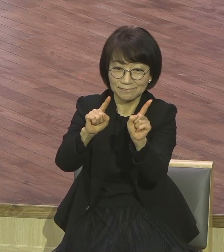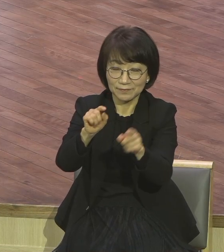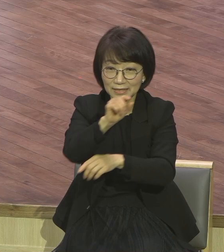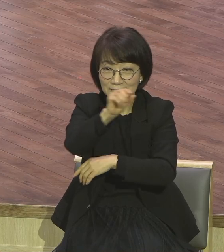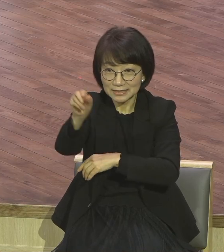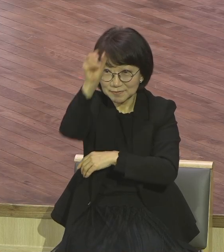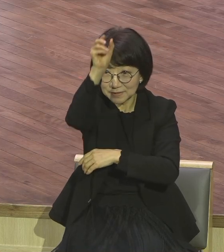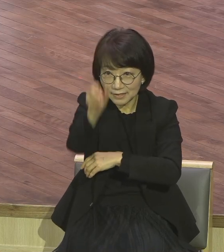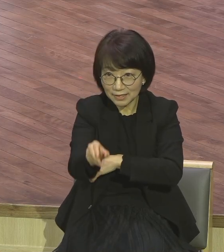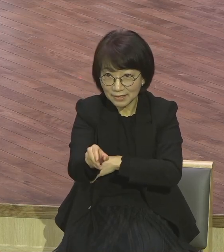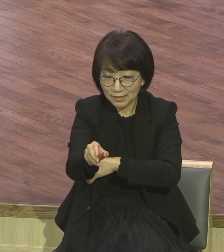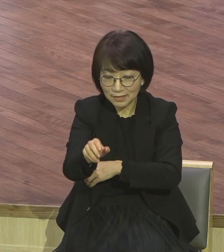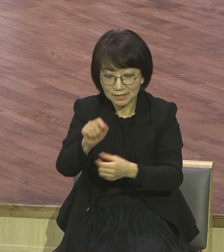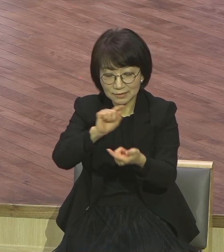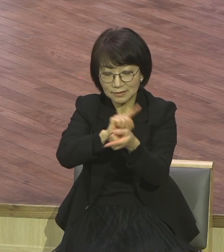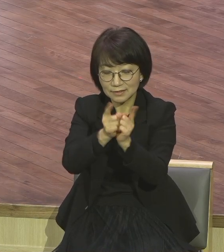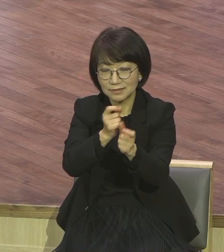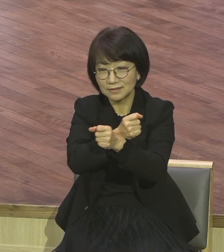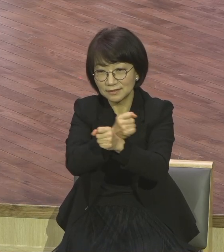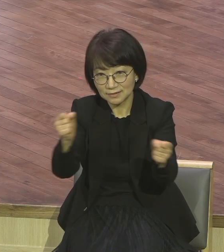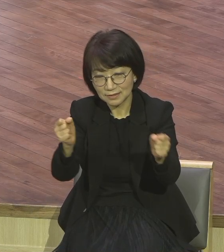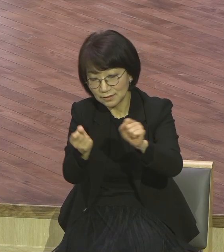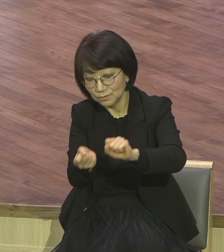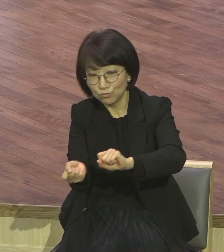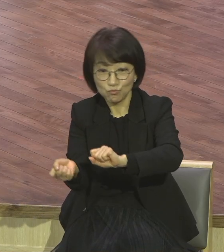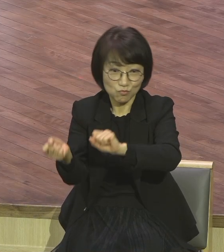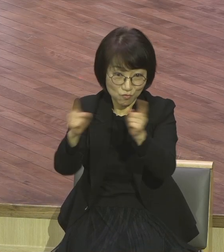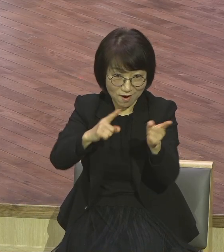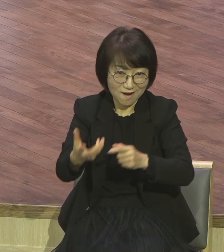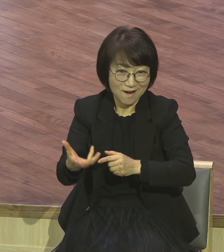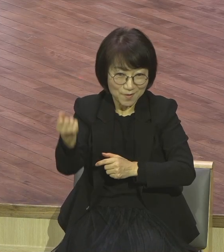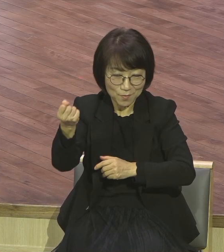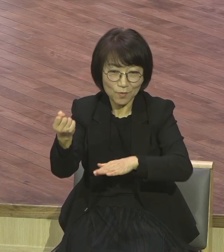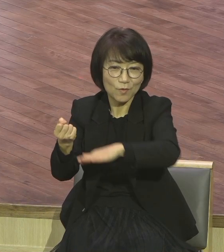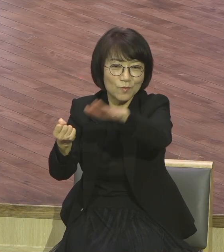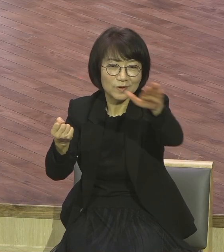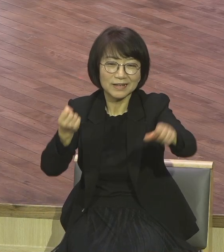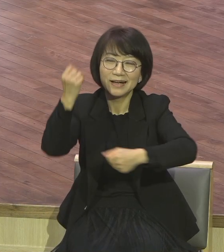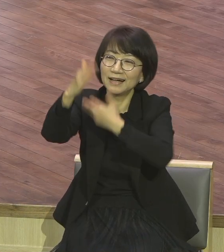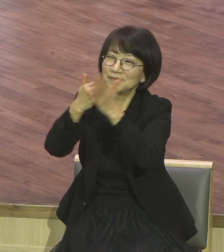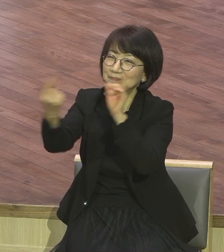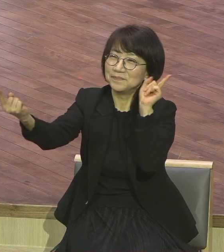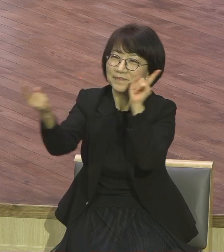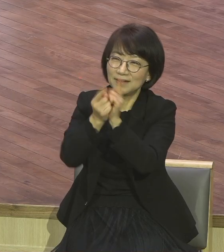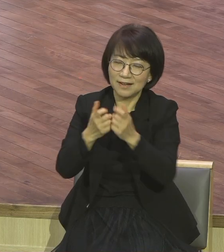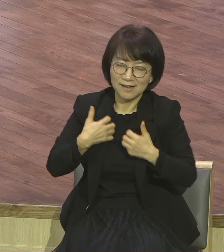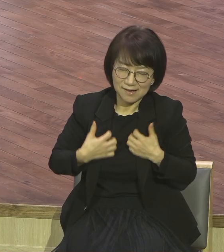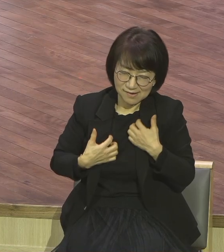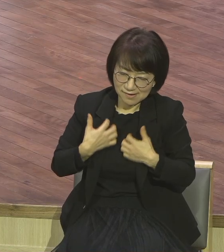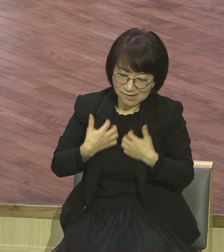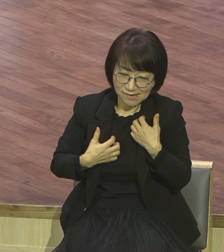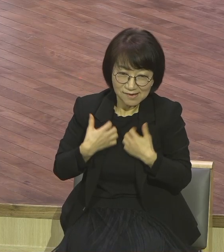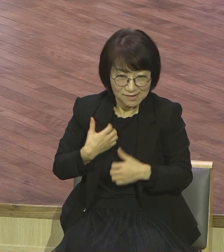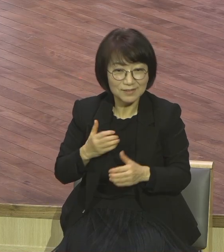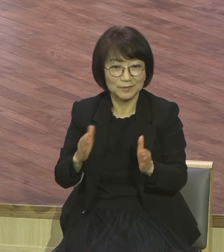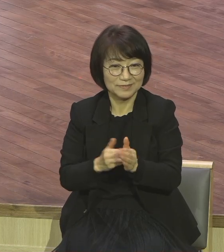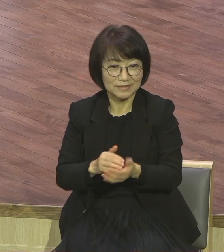통해서 우리는 뭐요? 하나님을 만나는 참 기쁨이 회복되었다. 하나님을 아버지 하나님을